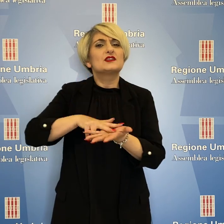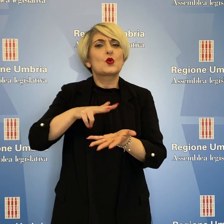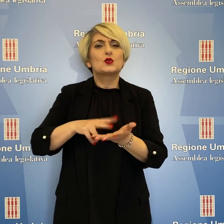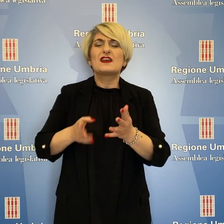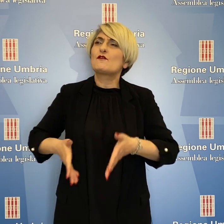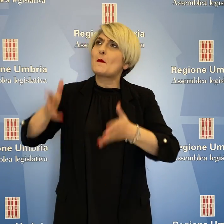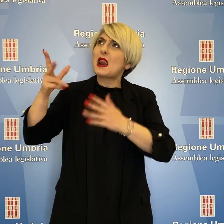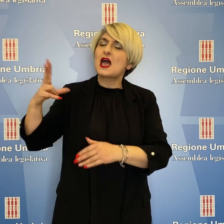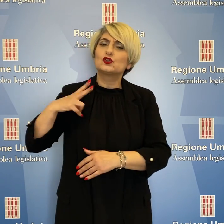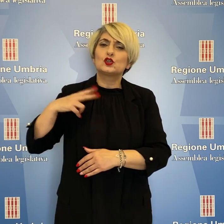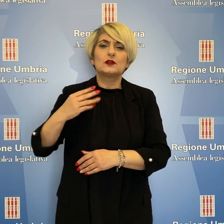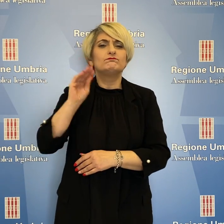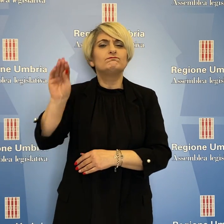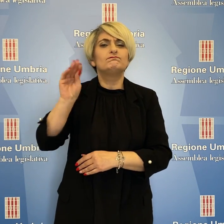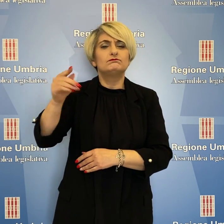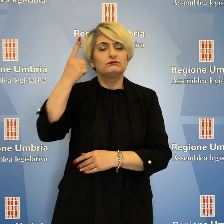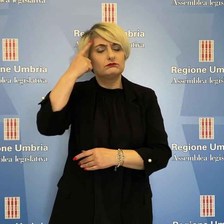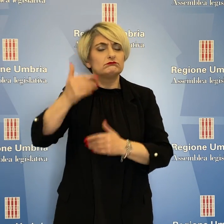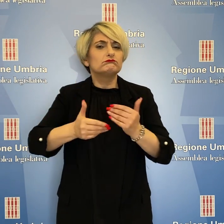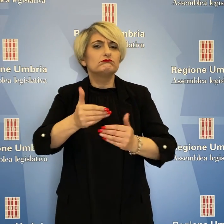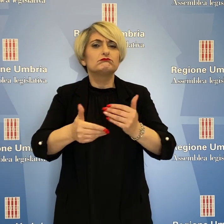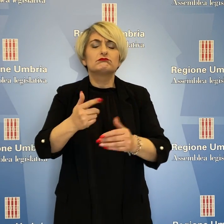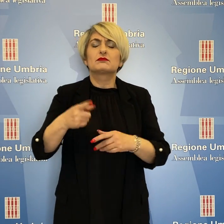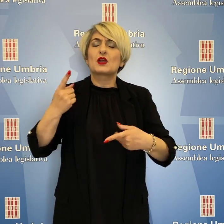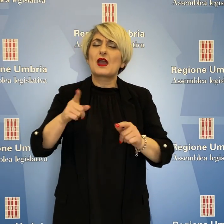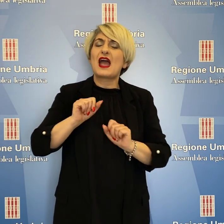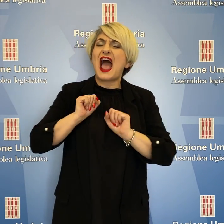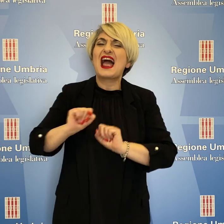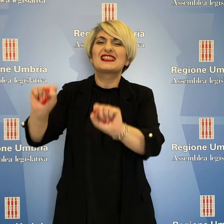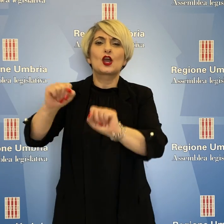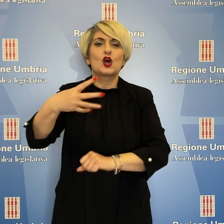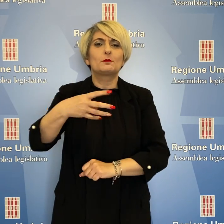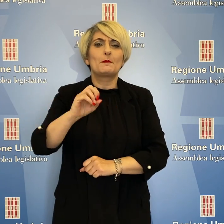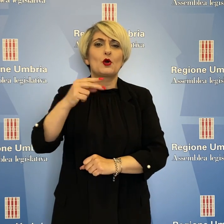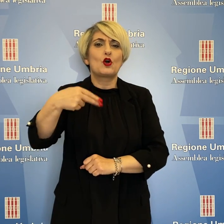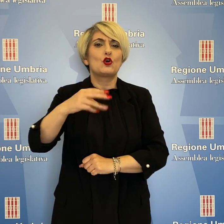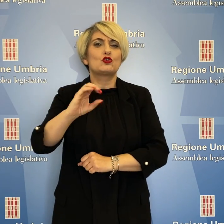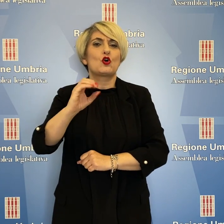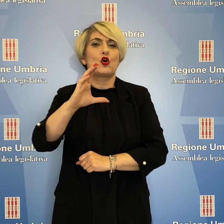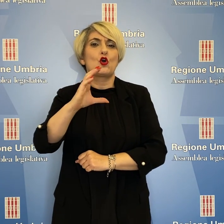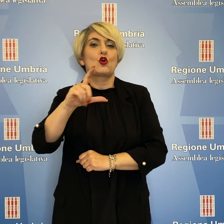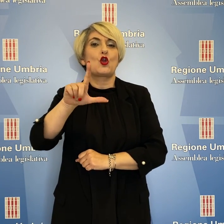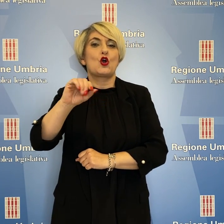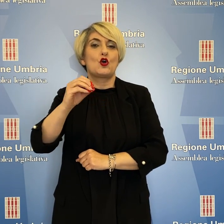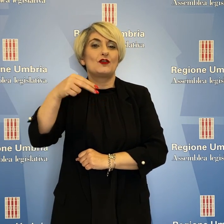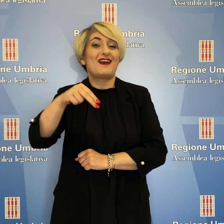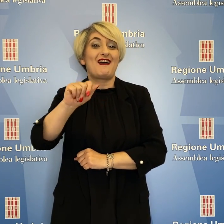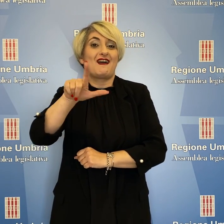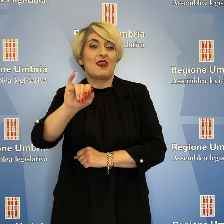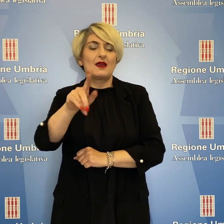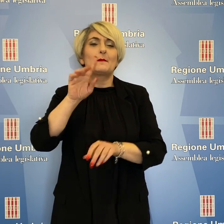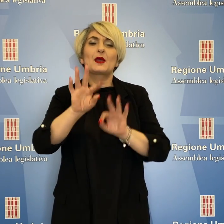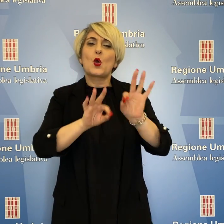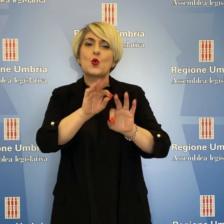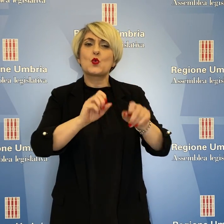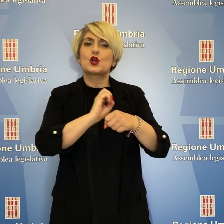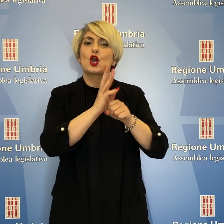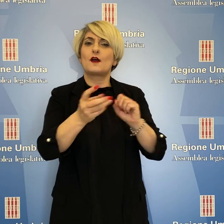conoscere l'andamento dell'utilizzo degli anticorpi monoclonali per il trattamento di Covid-19. L'assessore Luca